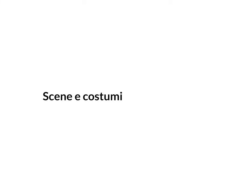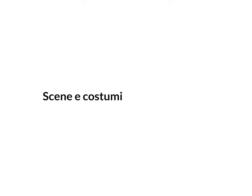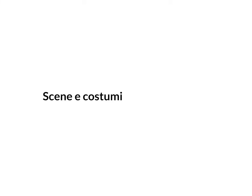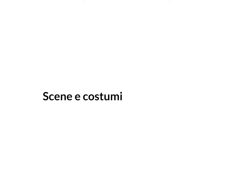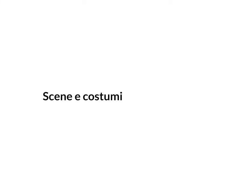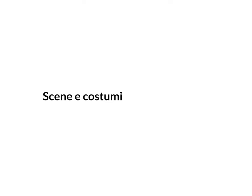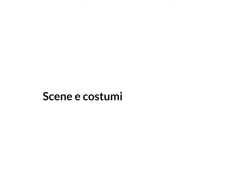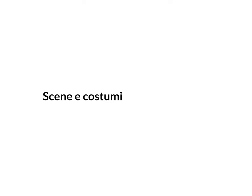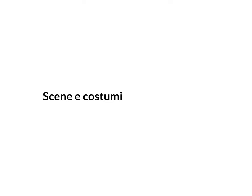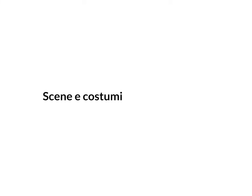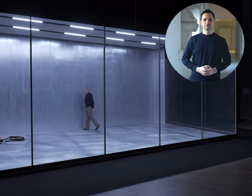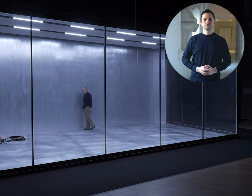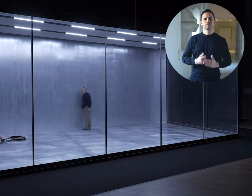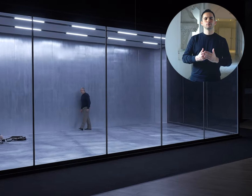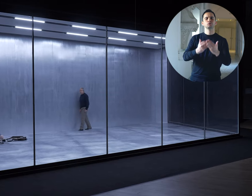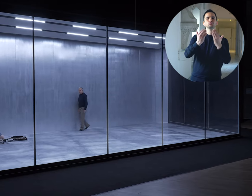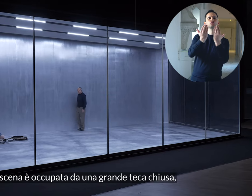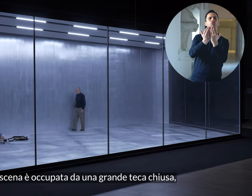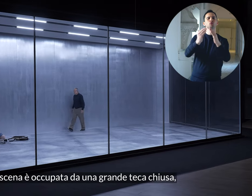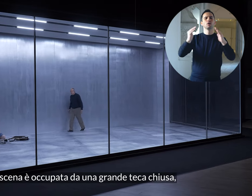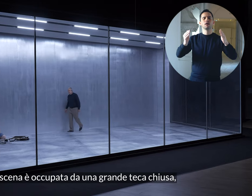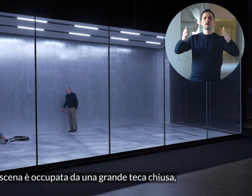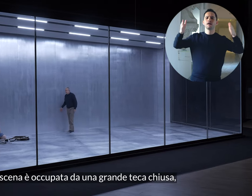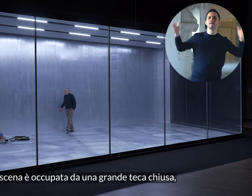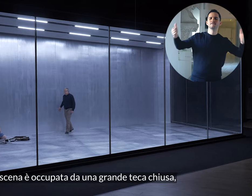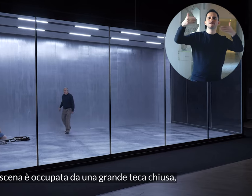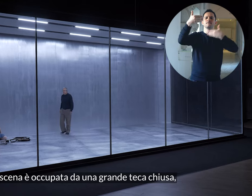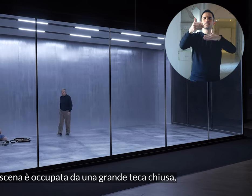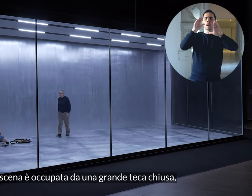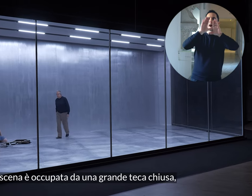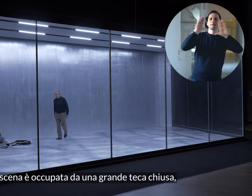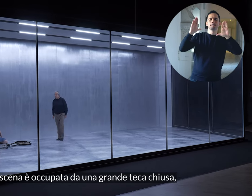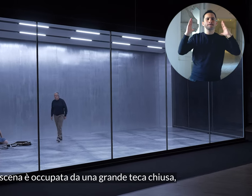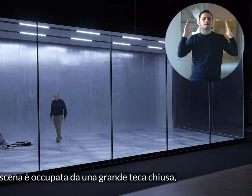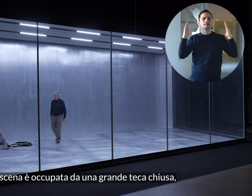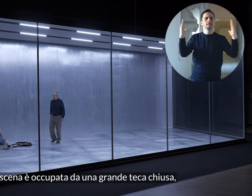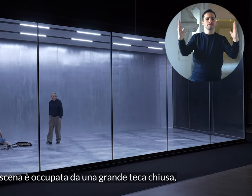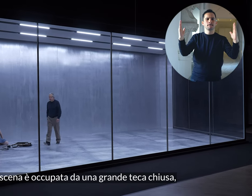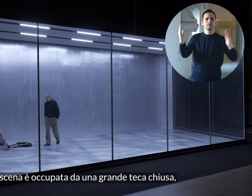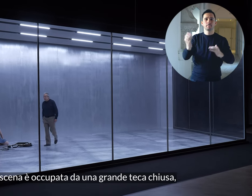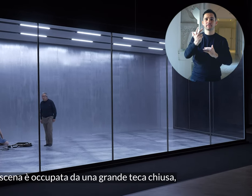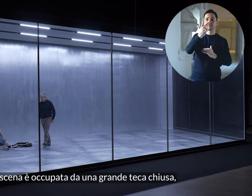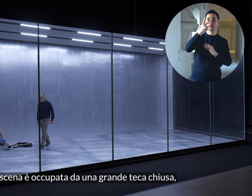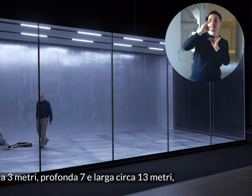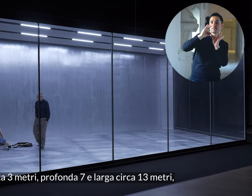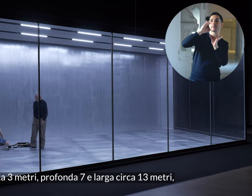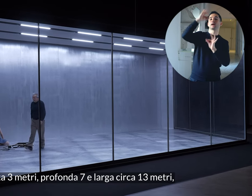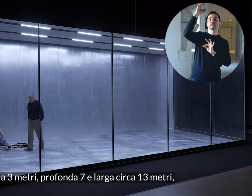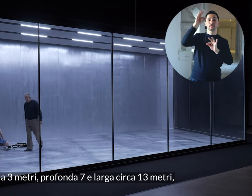costumi La scena è occupata da una grande teca chiusa, alta 3